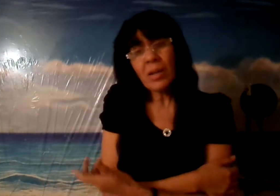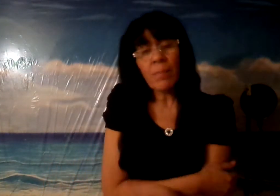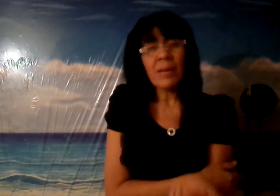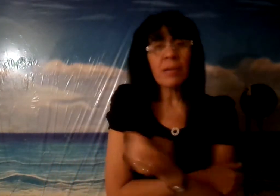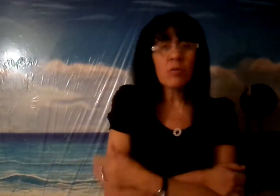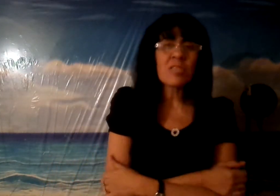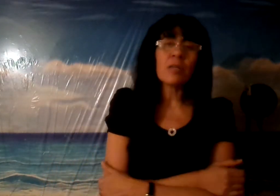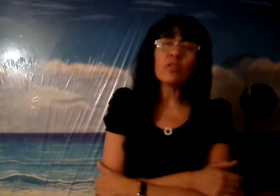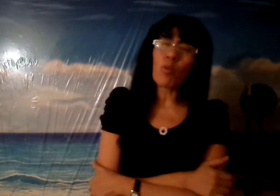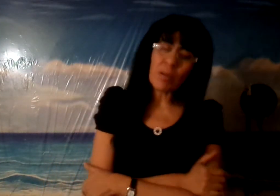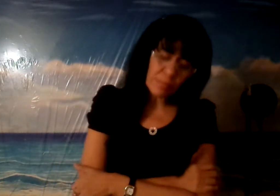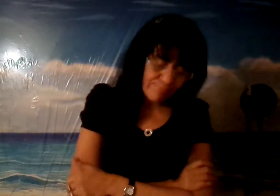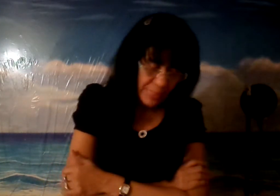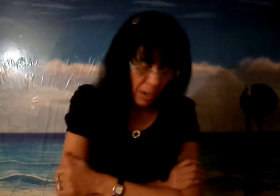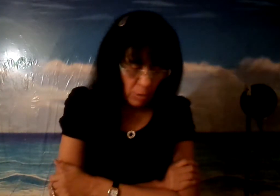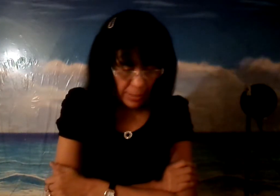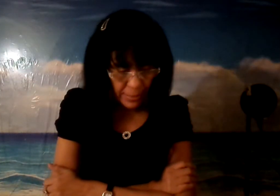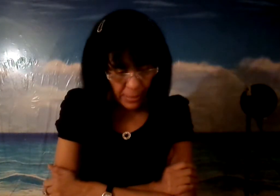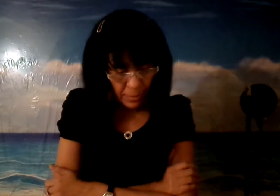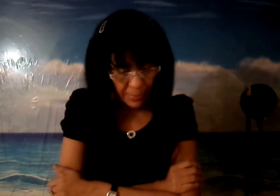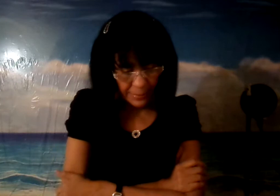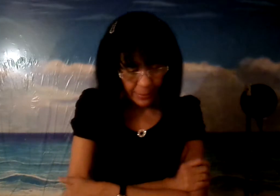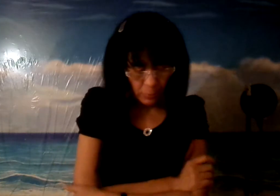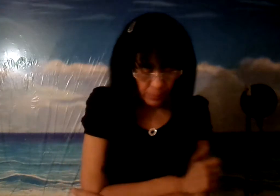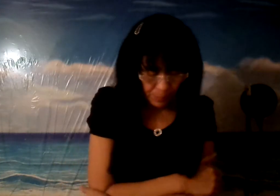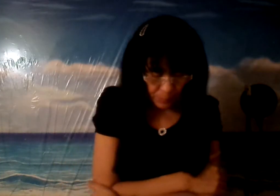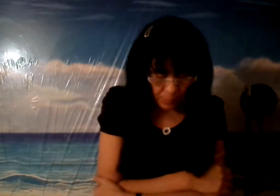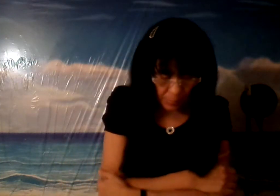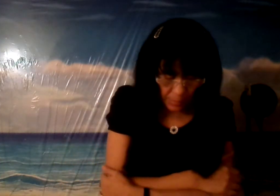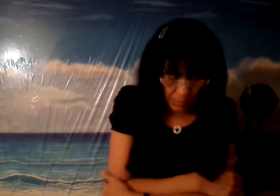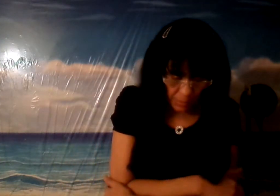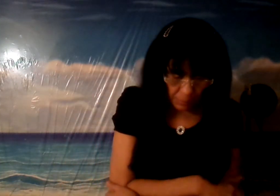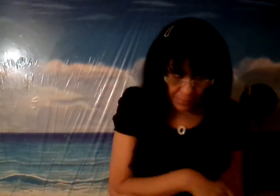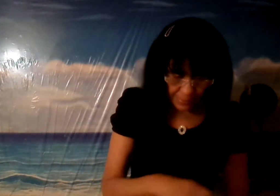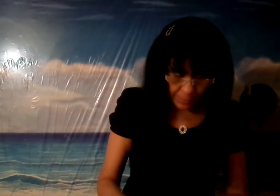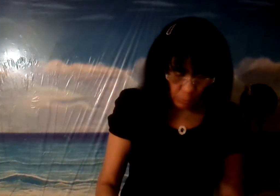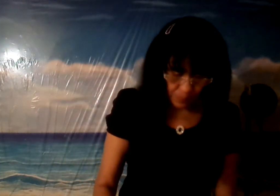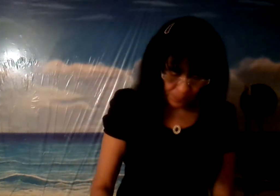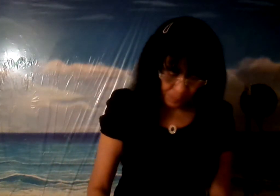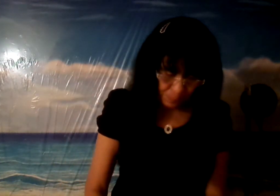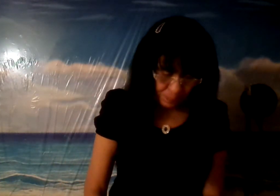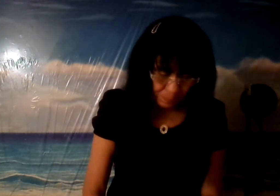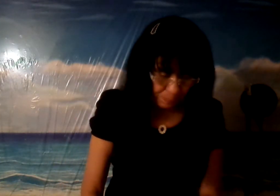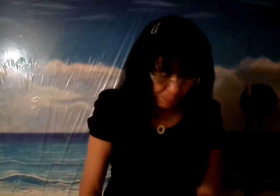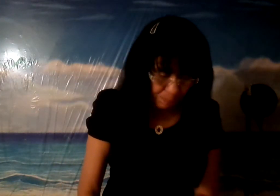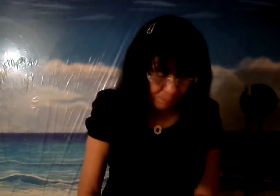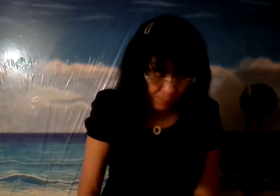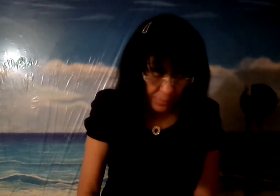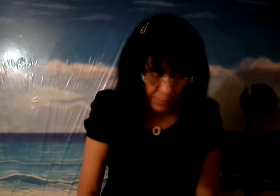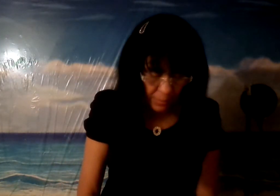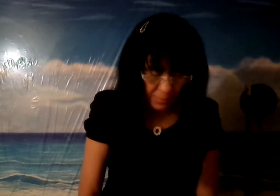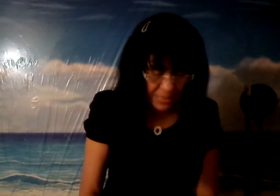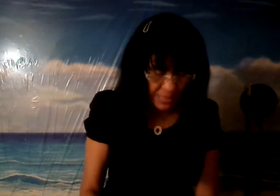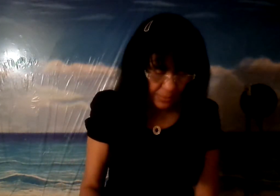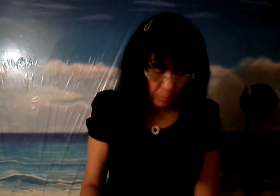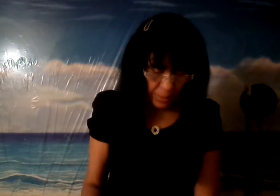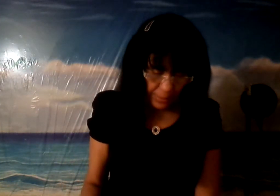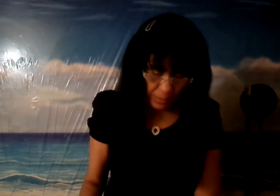la palabra lo dice yo voy ahora a leer en Mateo en Mateo, déjame decirte, voy a leer en